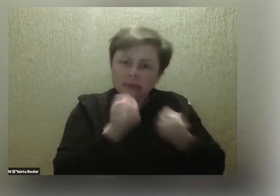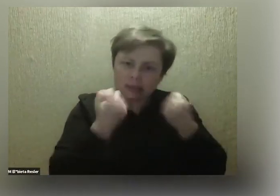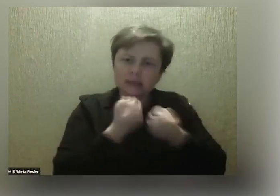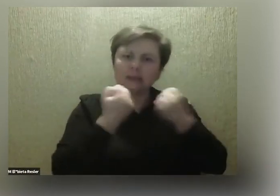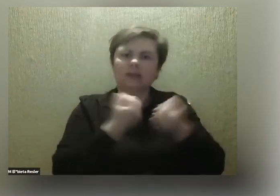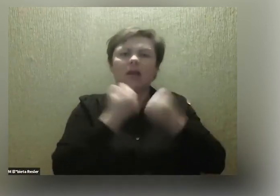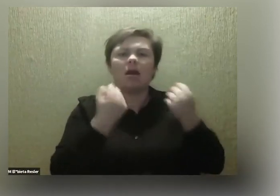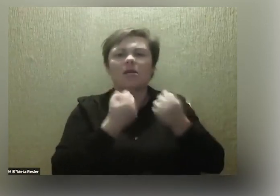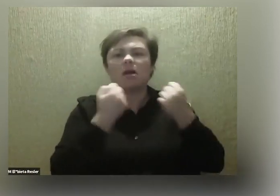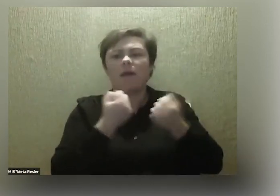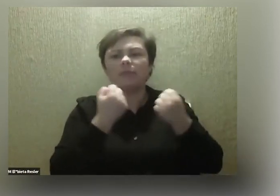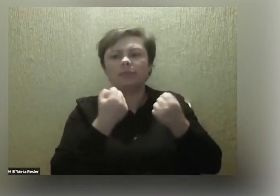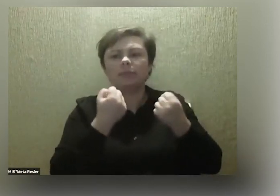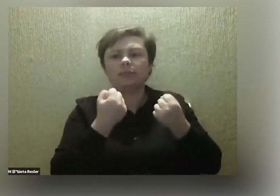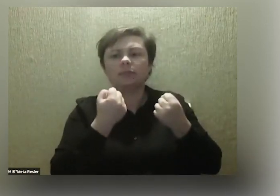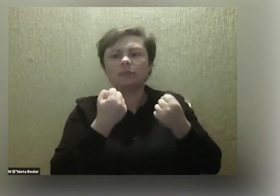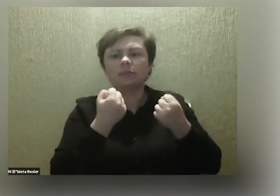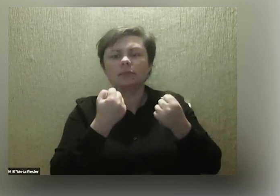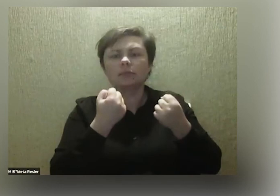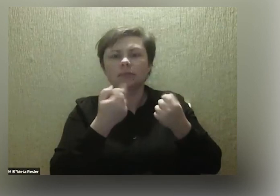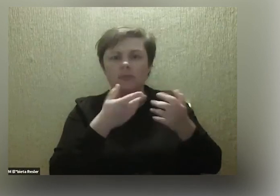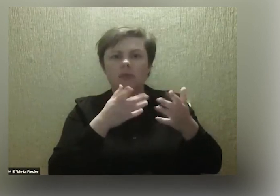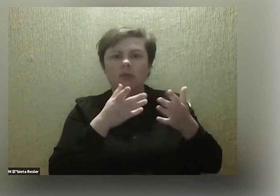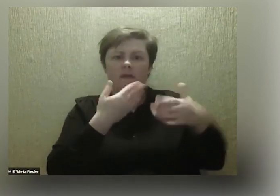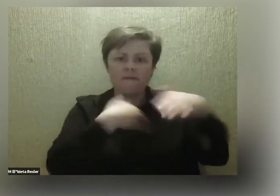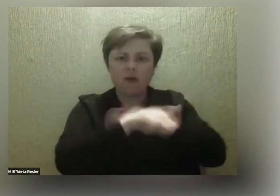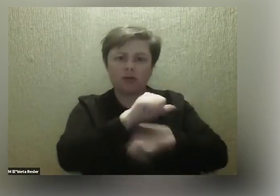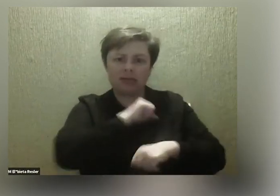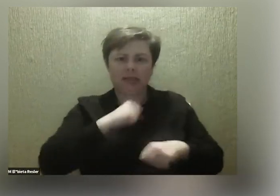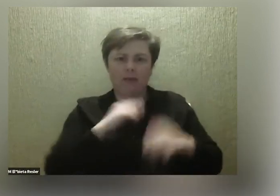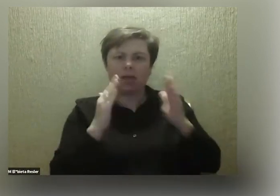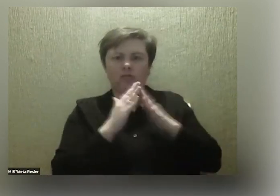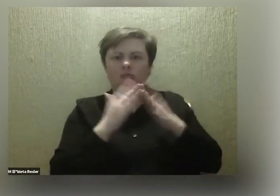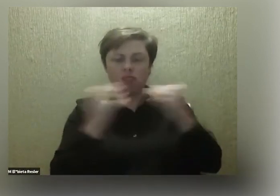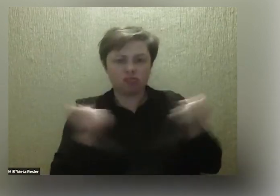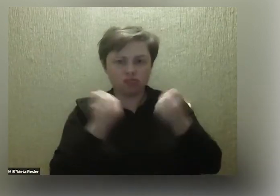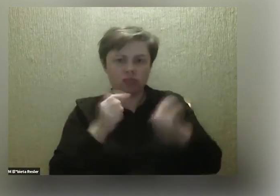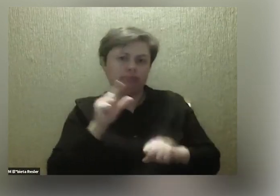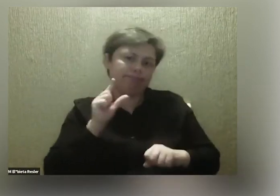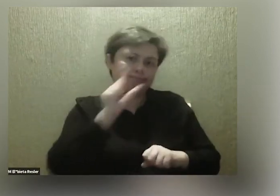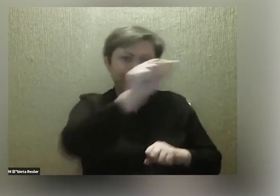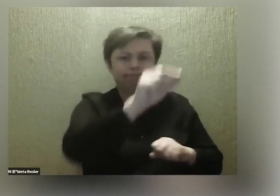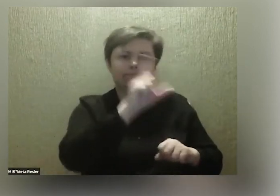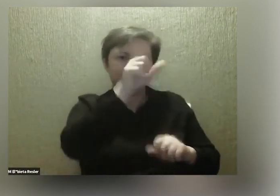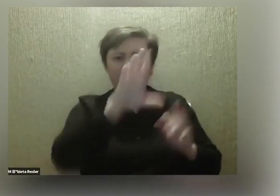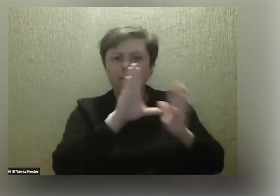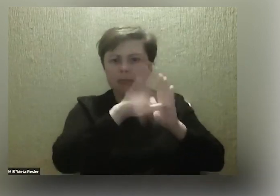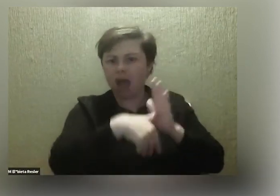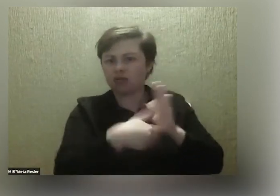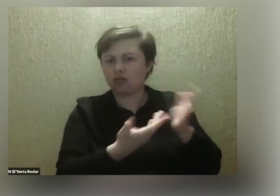że w końcu się wychodzi samodzielnie z domu i idzie w miasto, no to